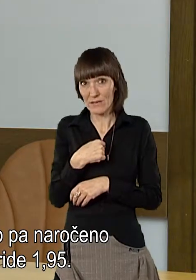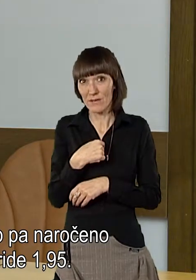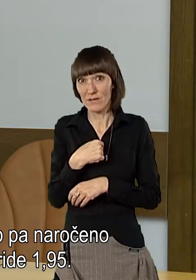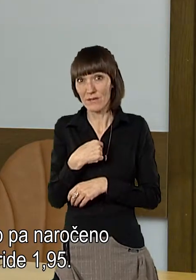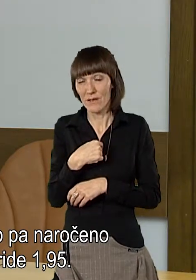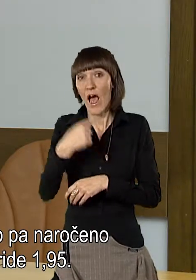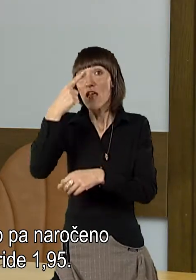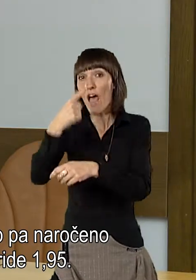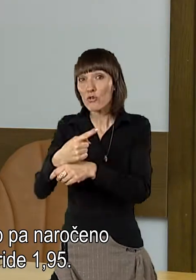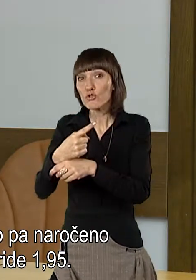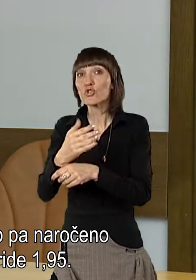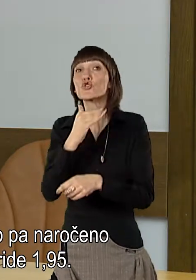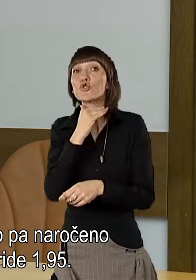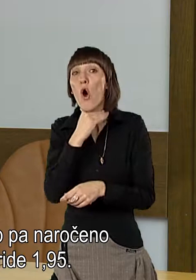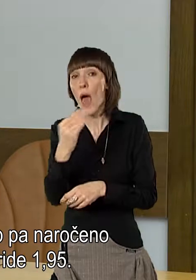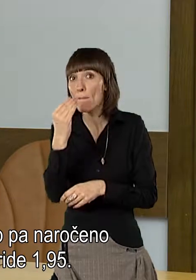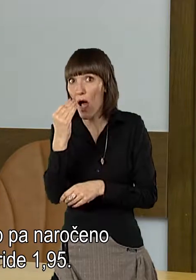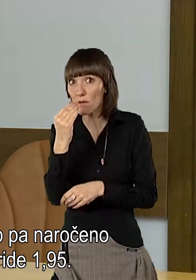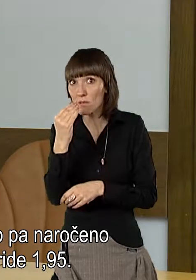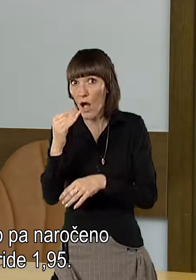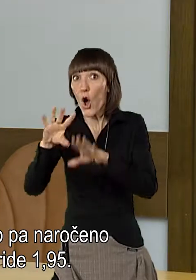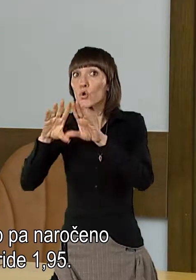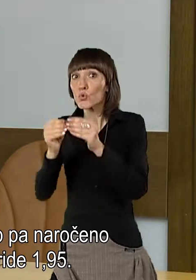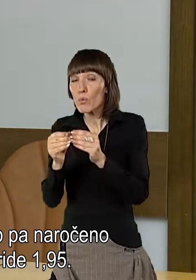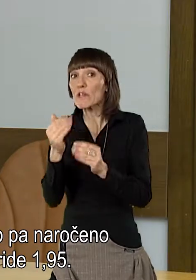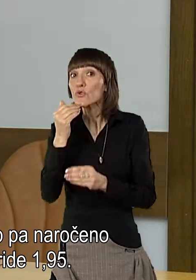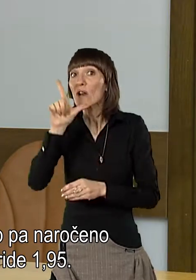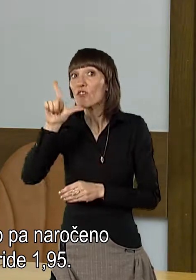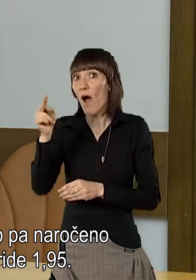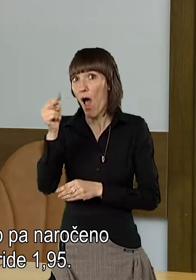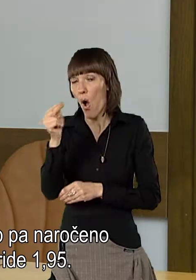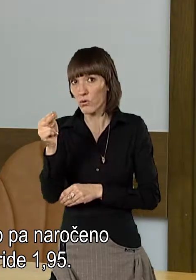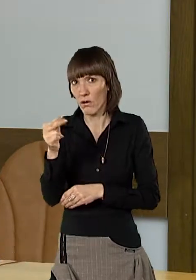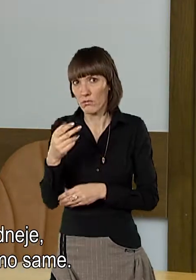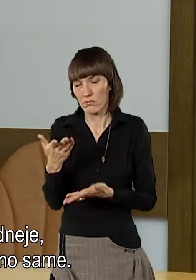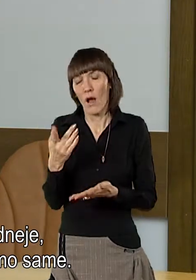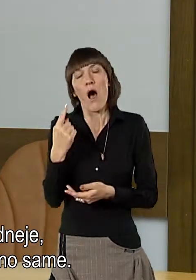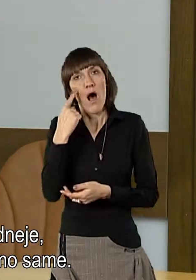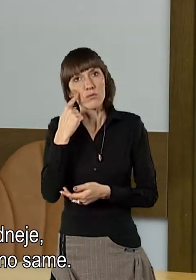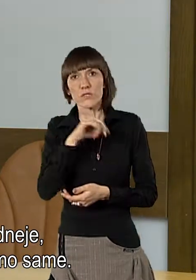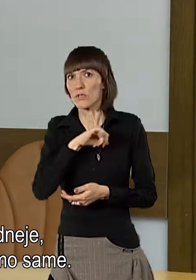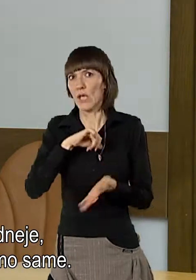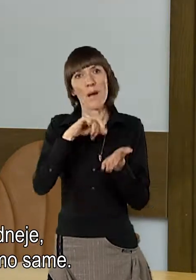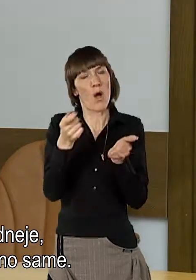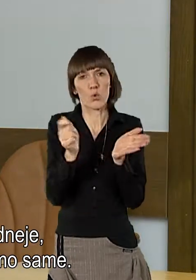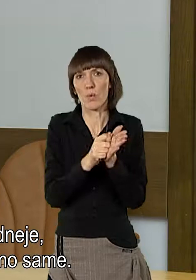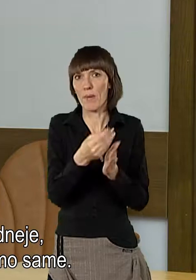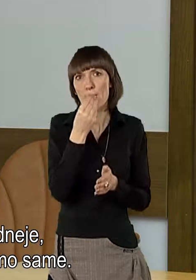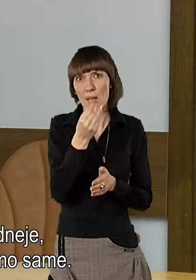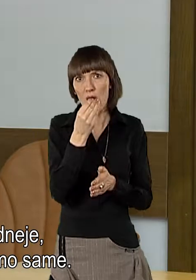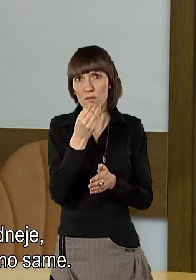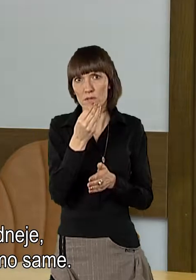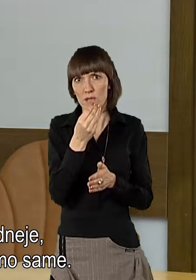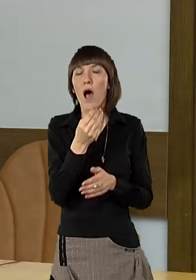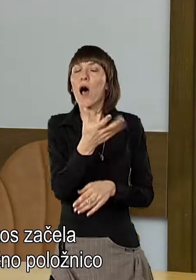bistvu imajo naročeno malico v šoli, to pride evro 95, se me ti pač ugodne, če malico kupujemo